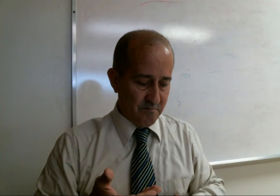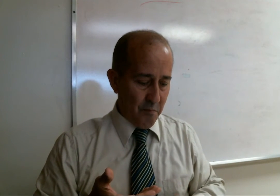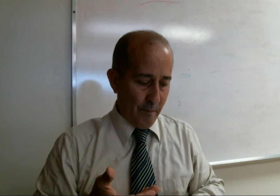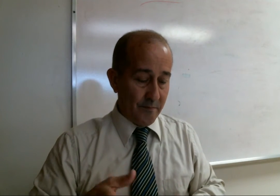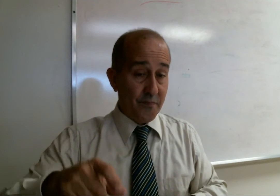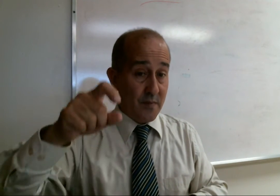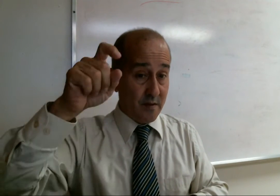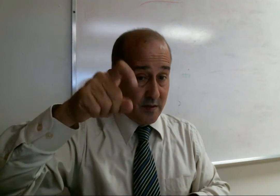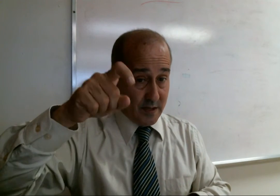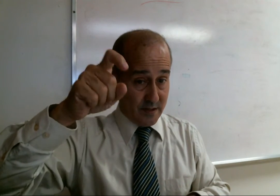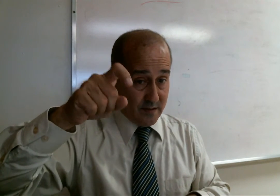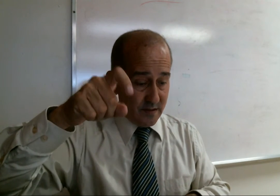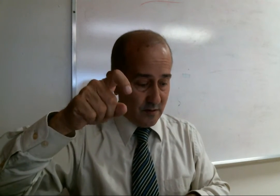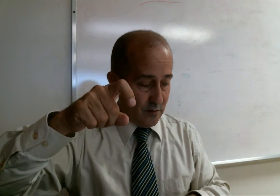modame, necesito,